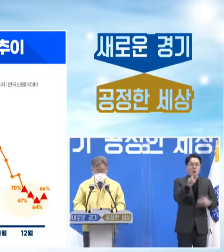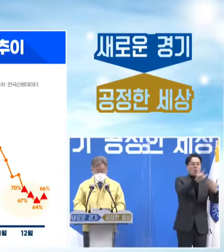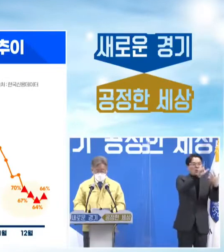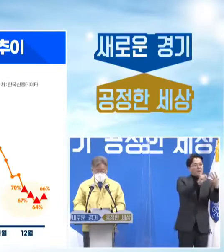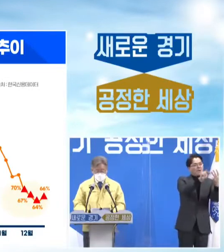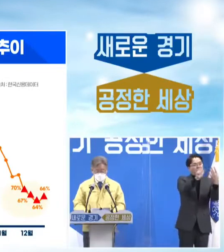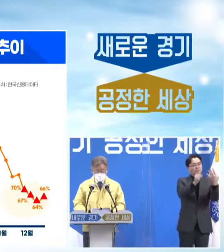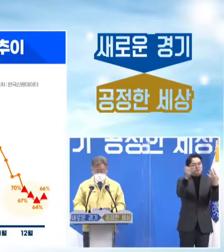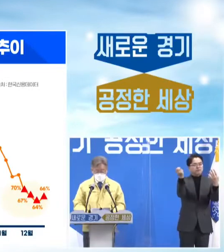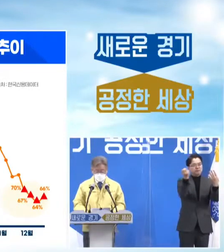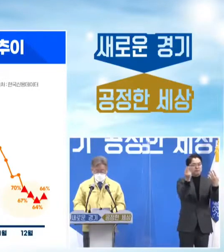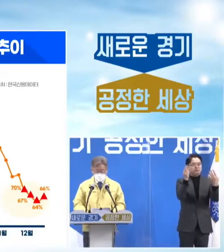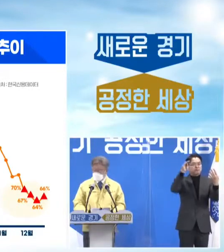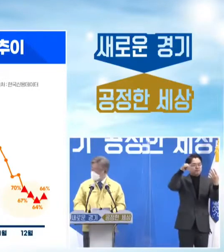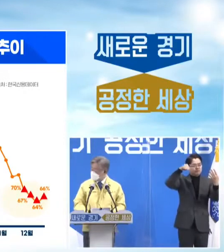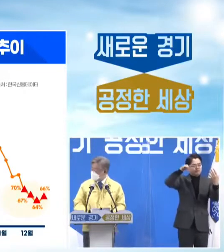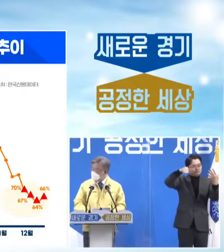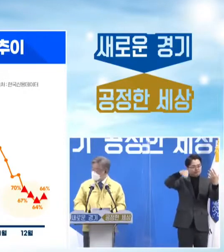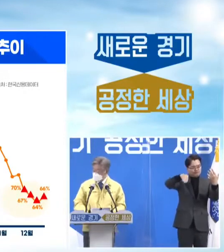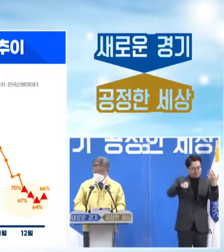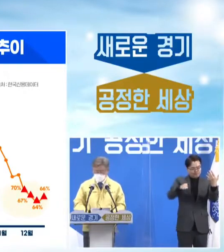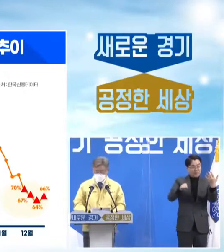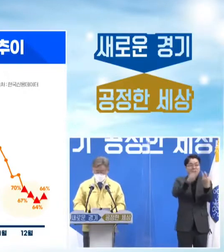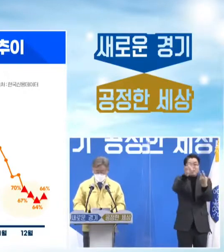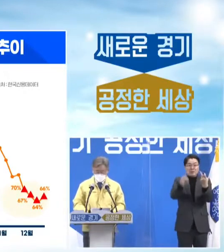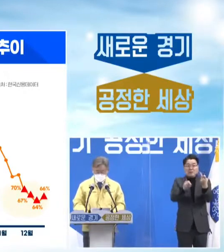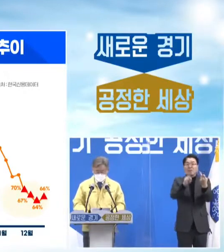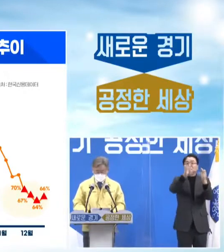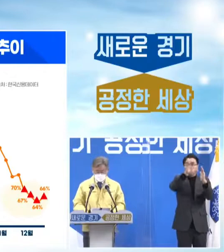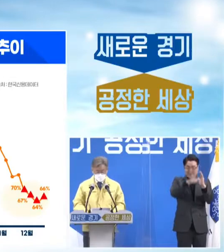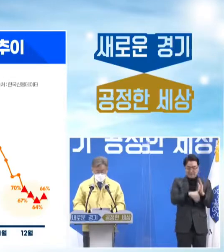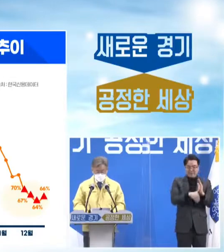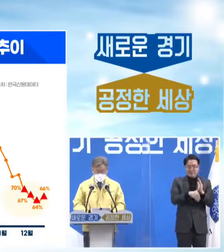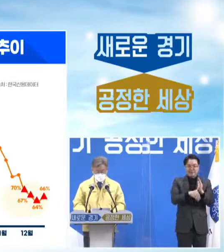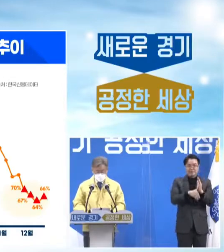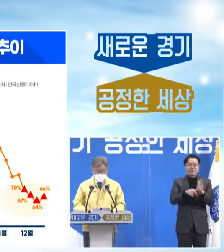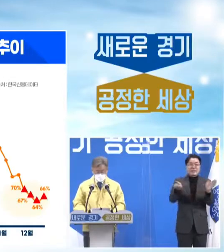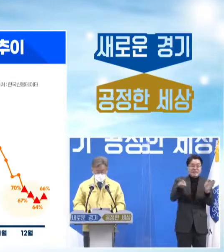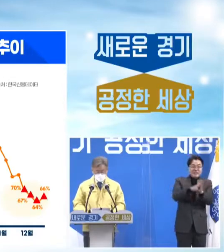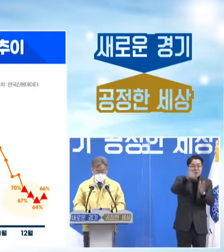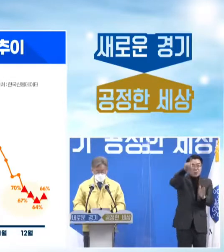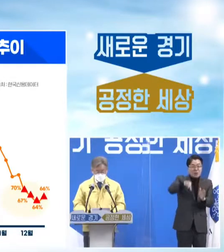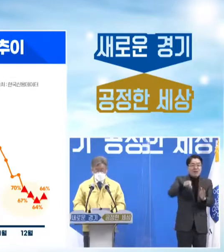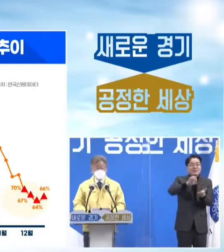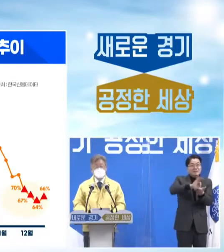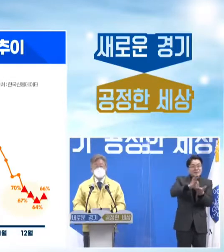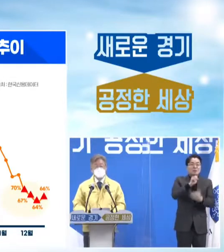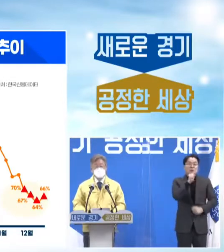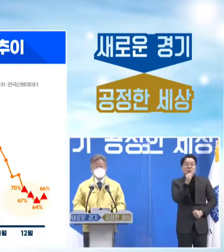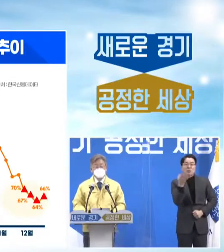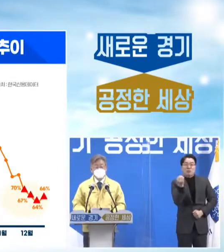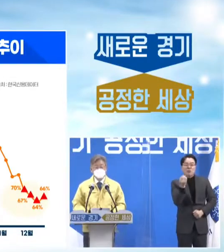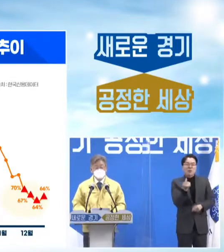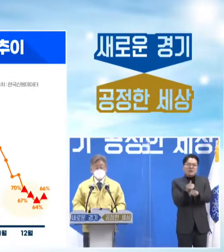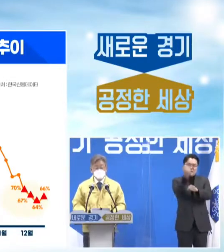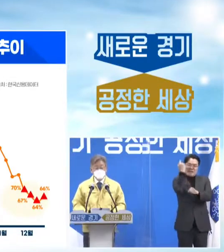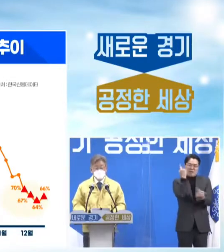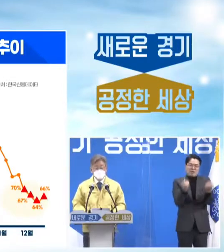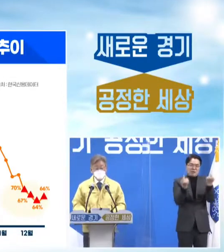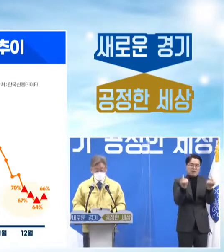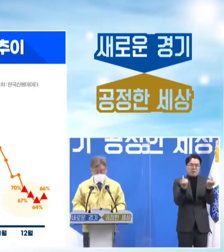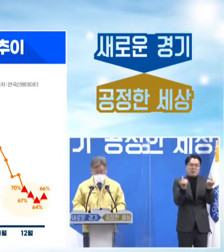매출액이 다시 떨어지기 시작해서 12월에는 신용카드 매출액이 작년 동기 대비 64